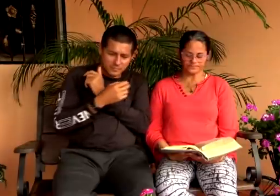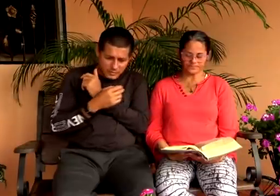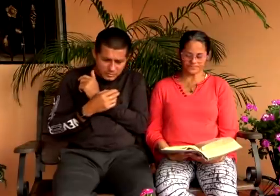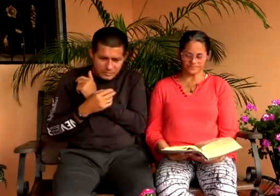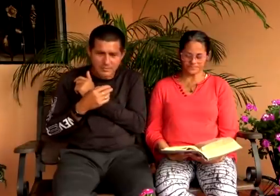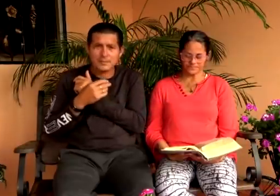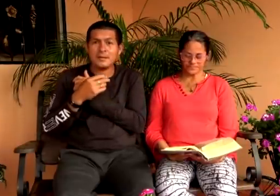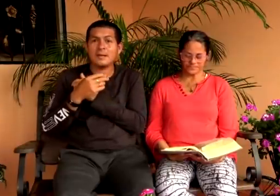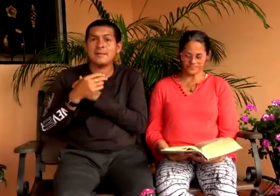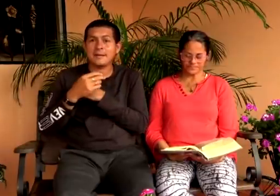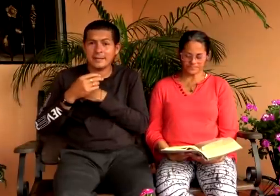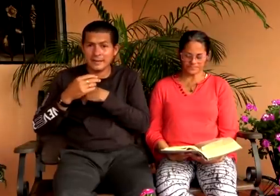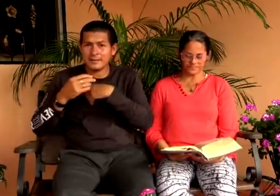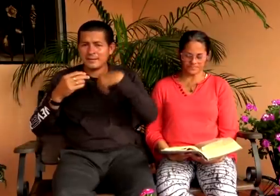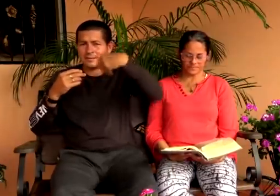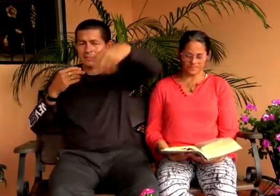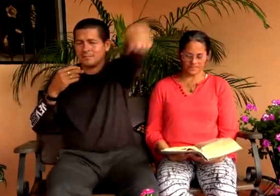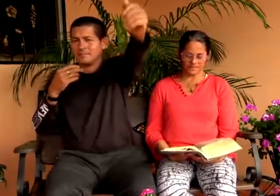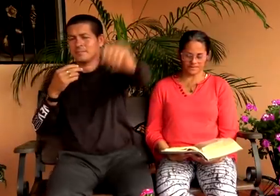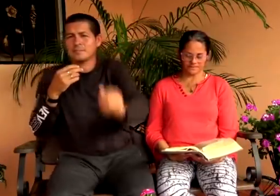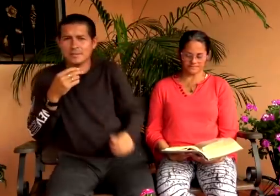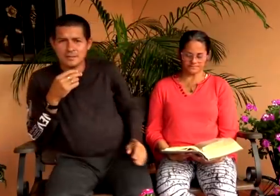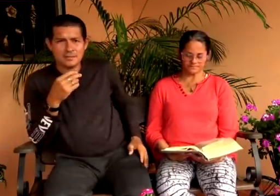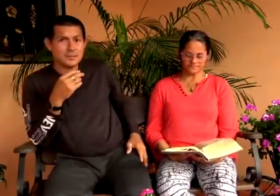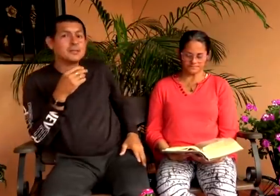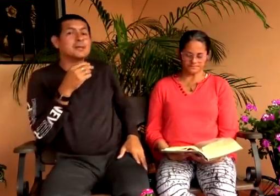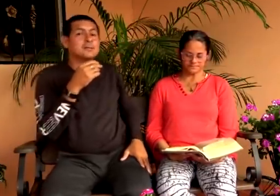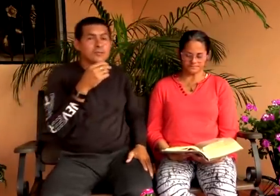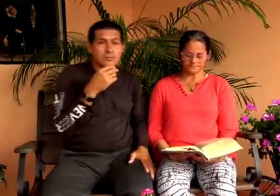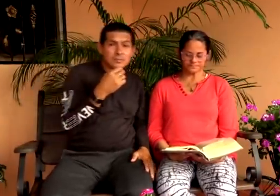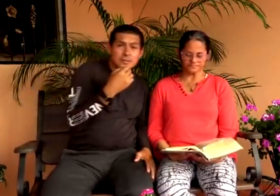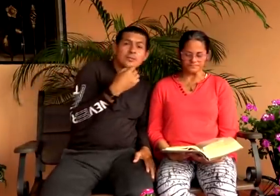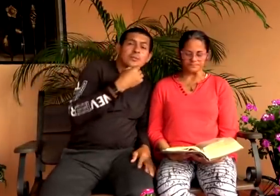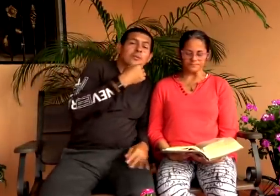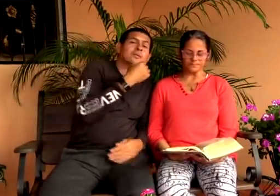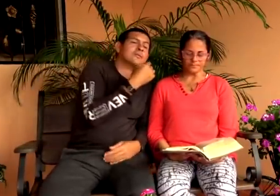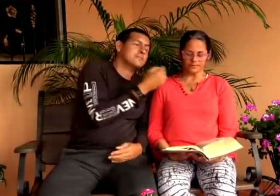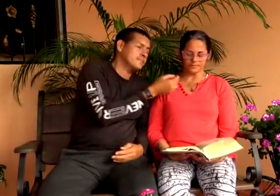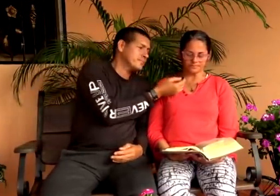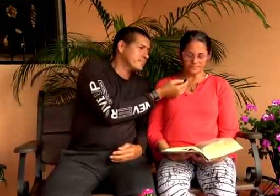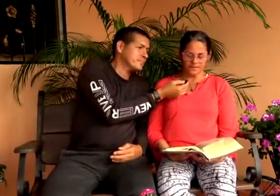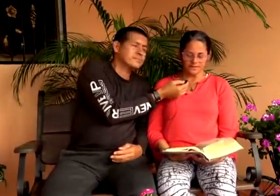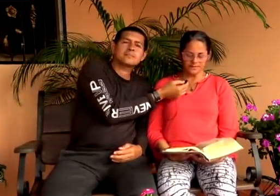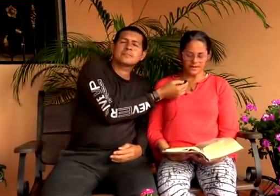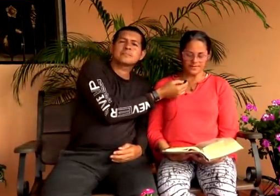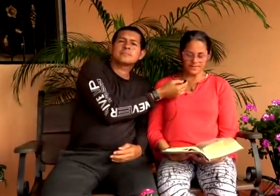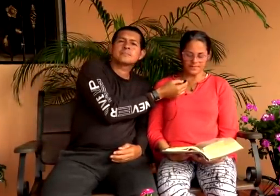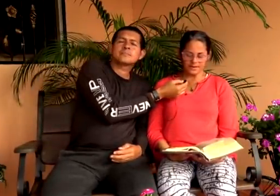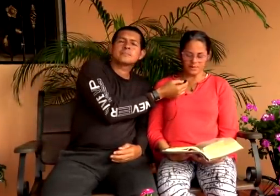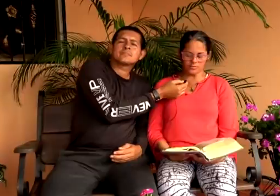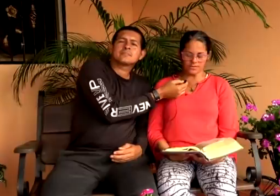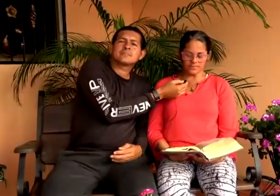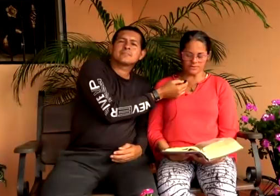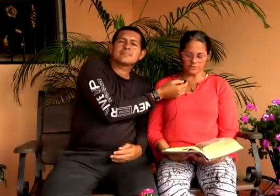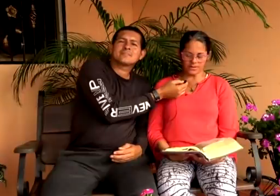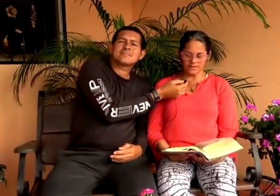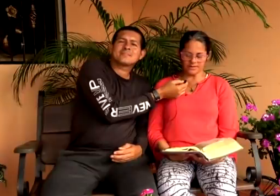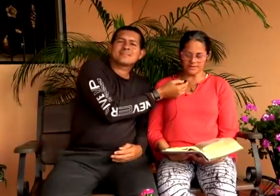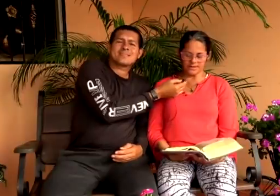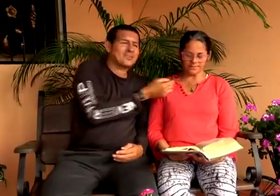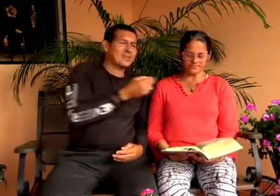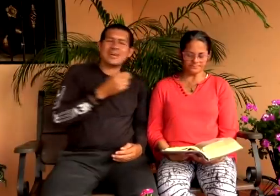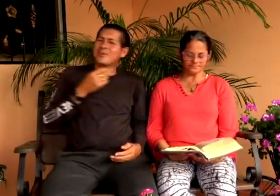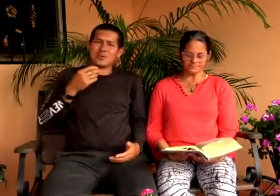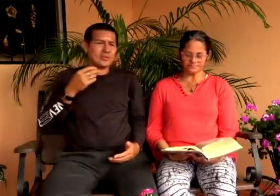puesto que vives en la verdad presten atención versículo 4 nada me causa mayor